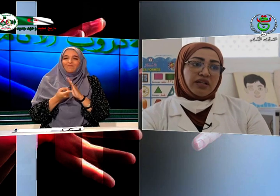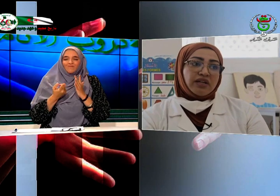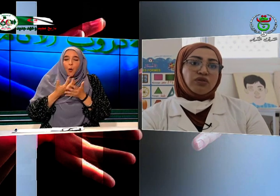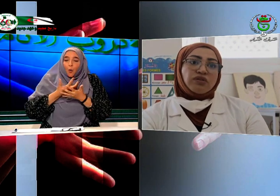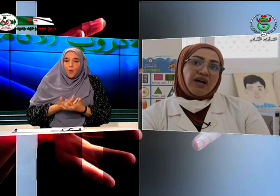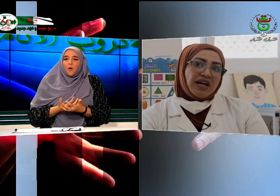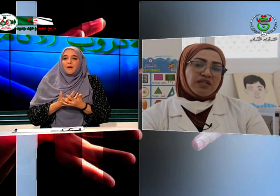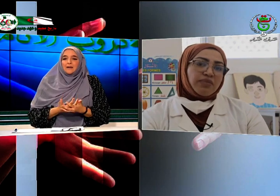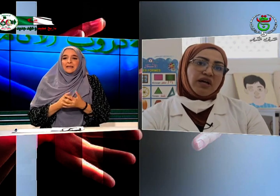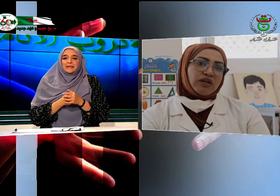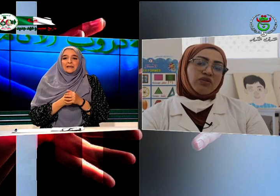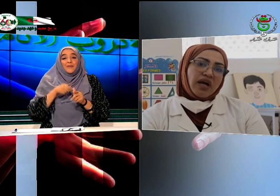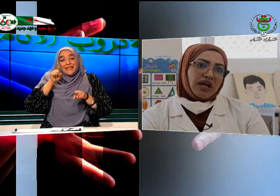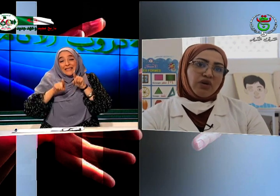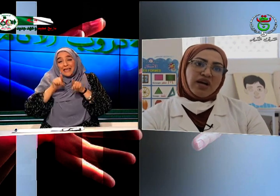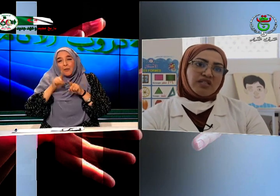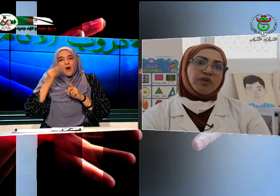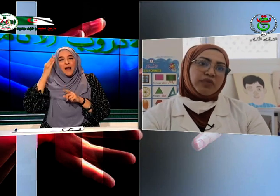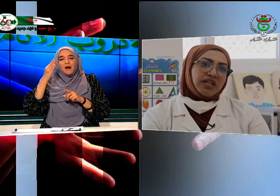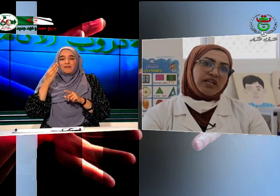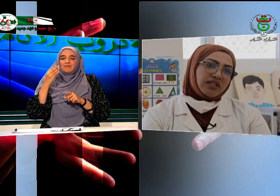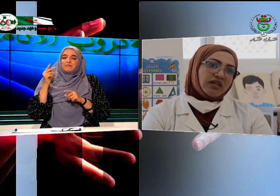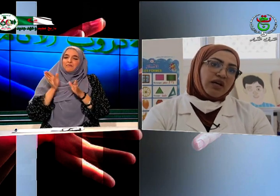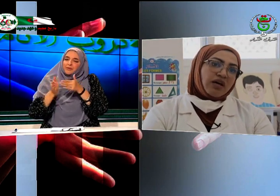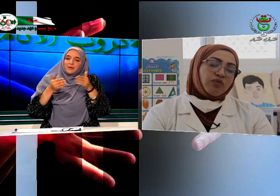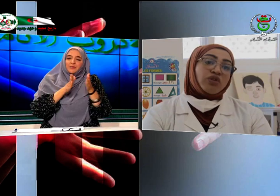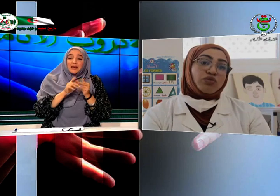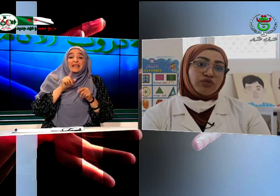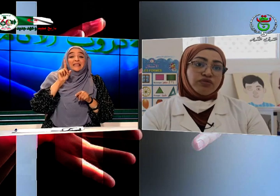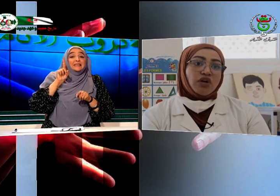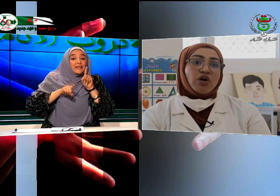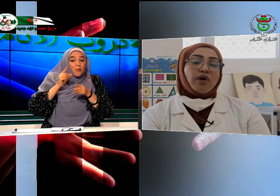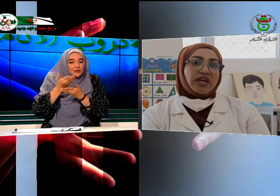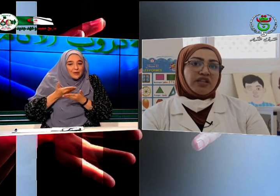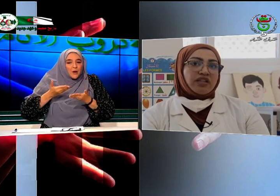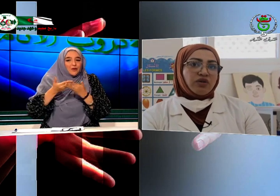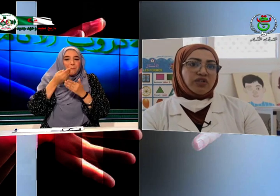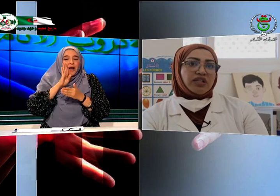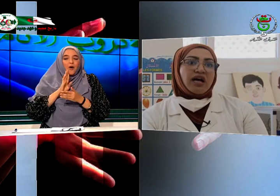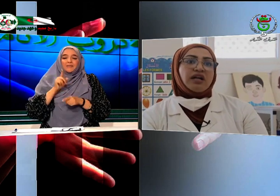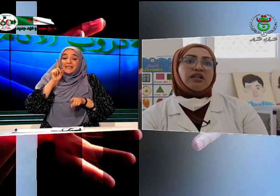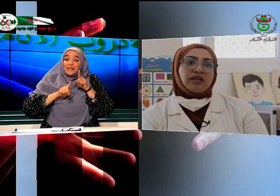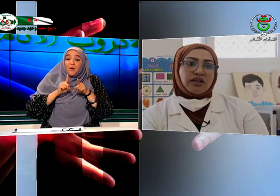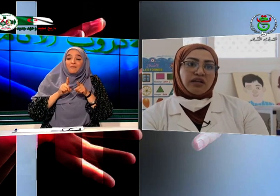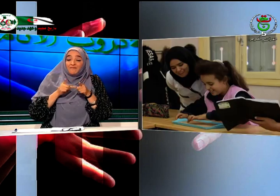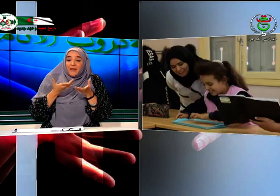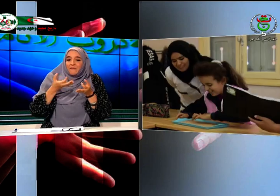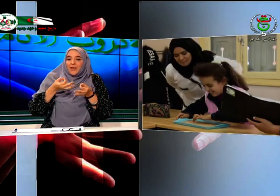حسب كل حالة وحسب إمكانيات وظروف وأيضاً تعود إلى المستوى